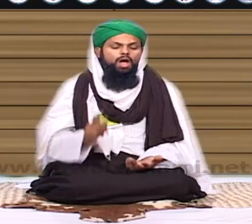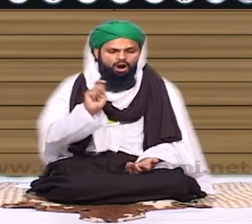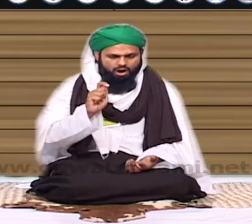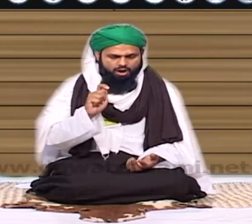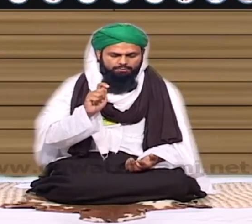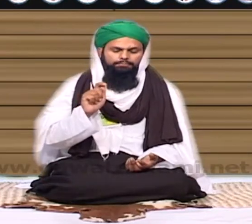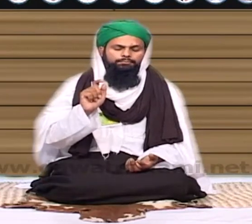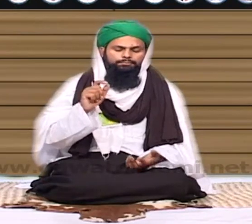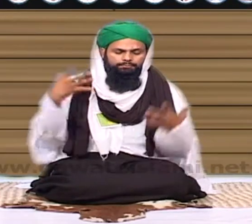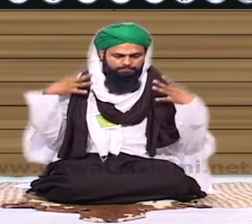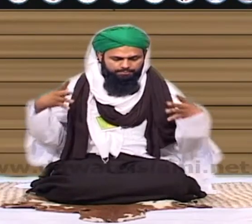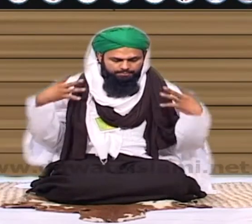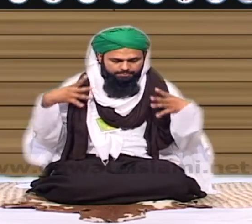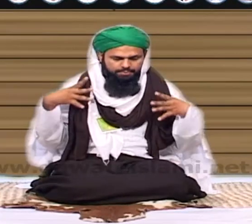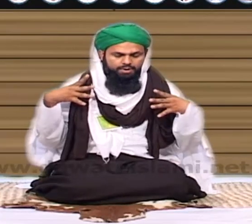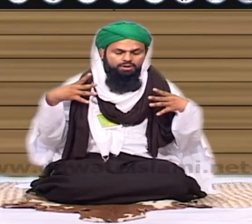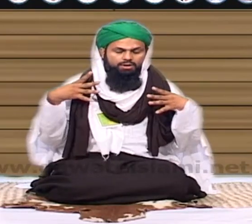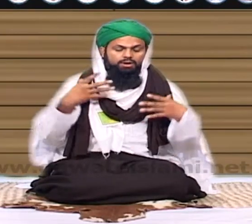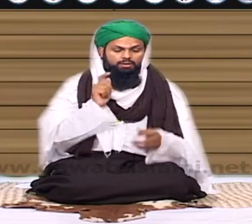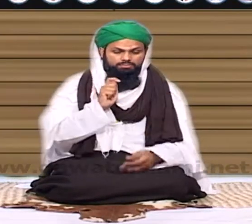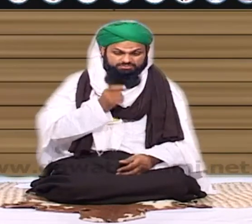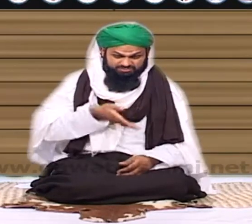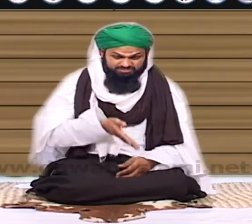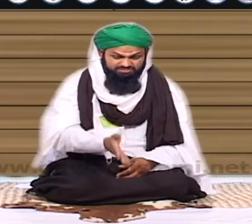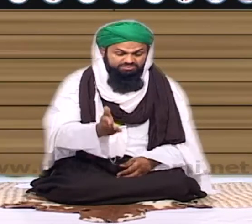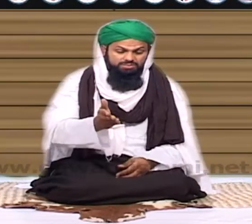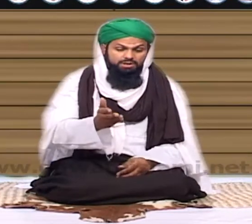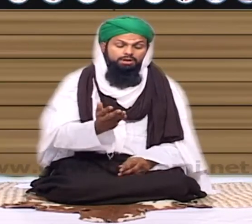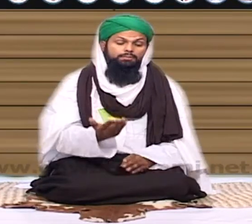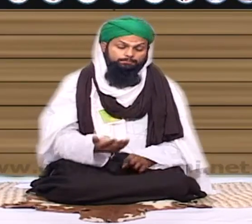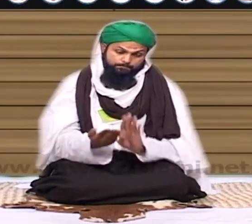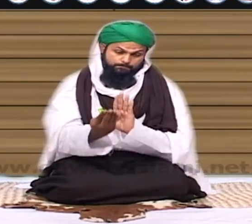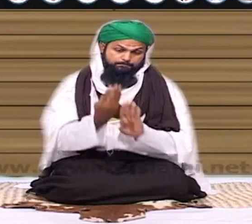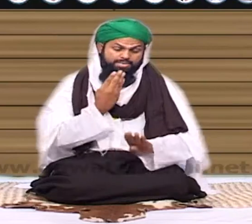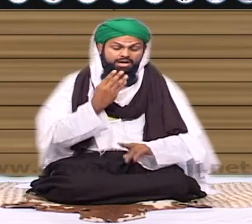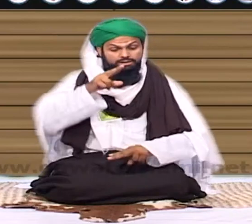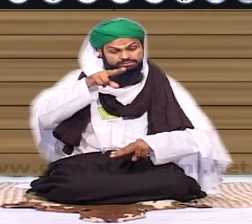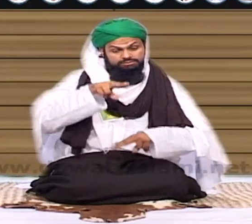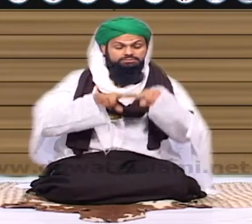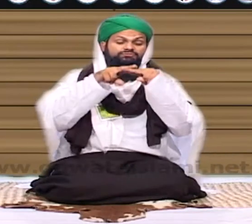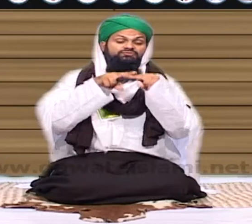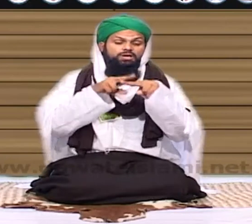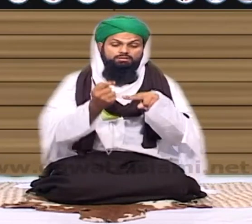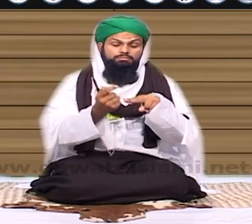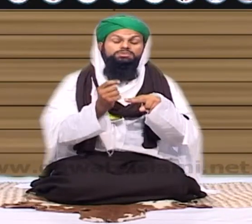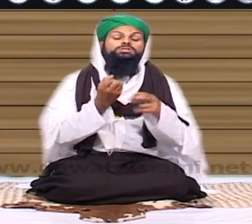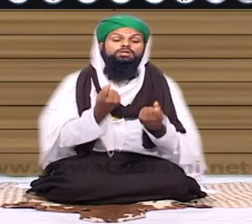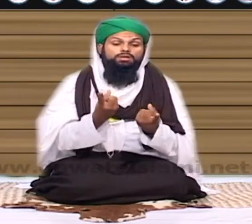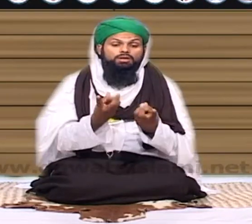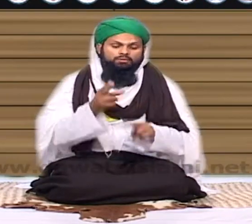اگر آپ مزدوری کرتے ہیں کسی قسم کی عجرت پر آپ محنت مزدوری کرتے ہیں تو ہمیشہ دیکھ کر دیا گیا جبکہ آپ کو پتا